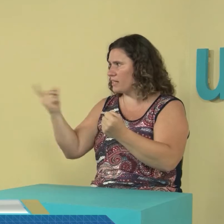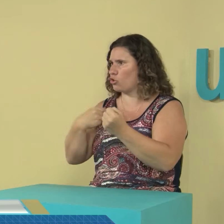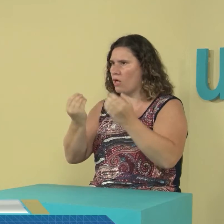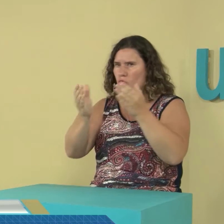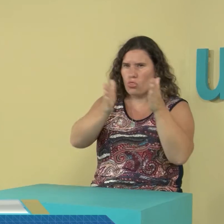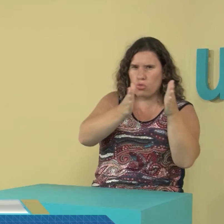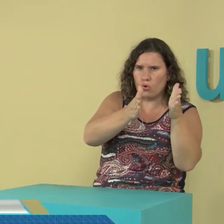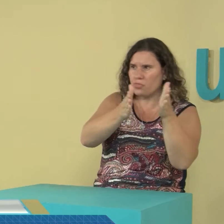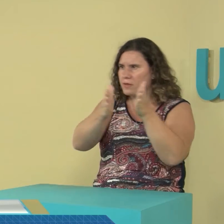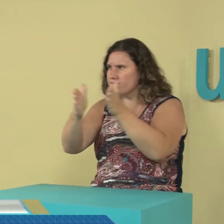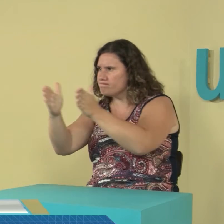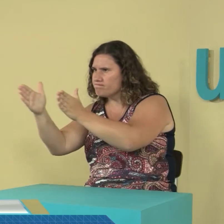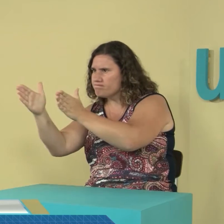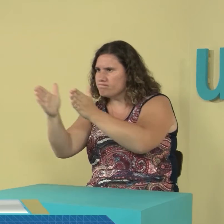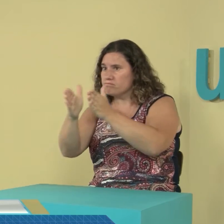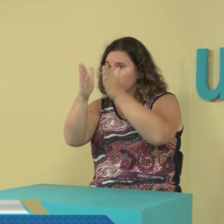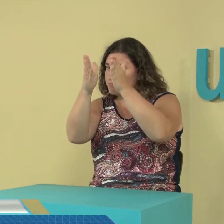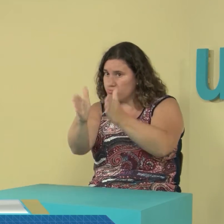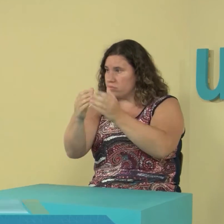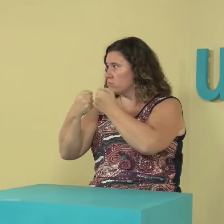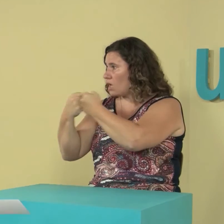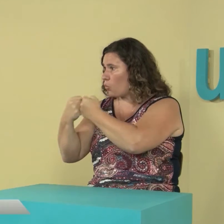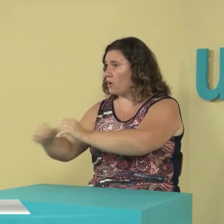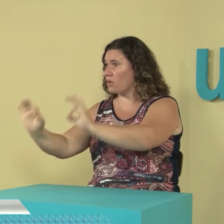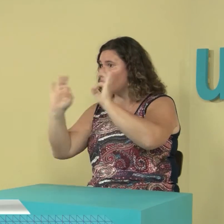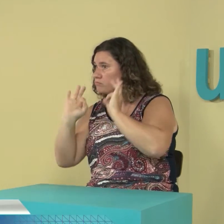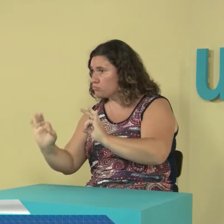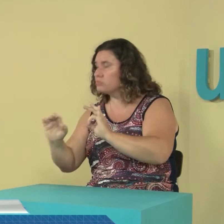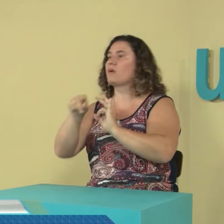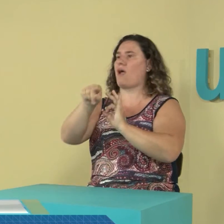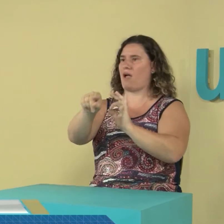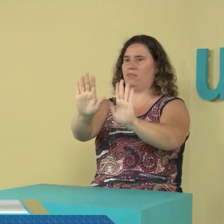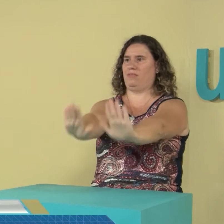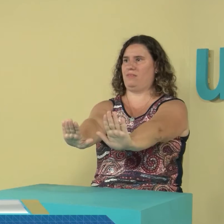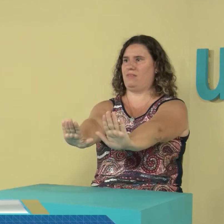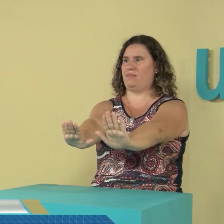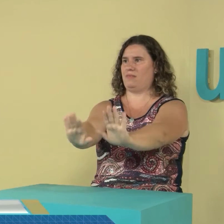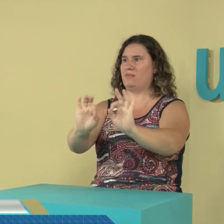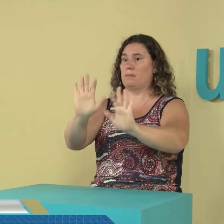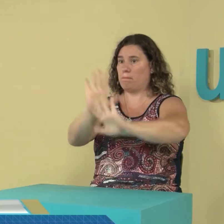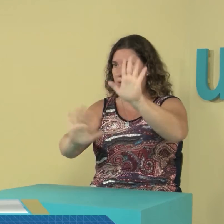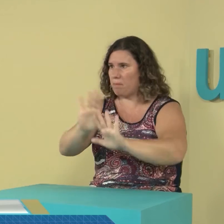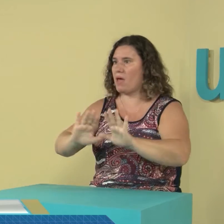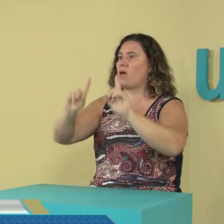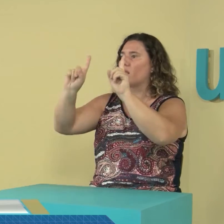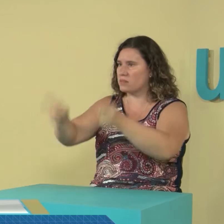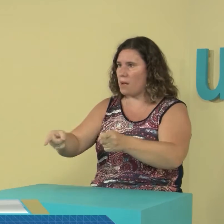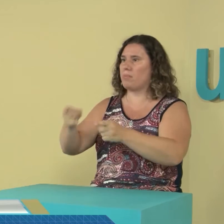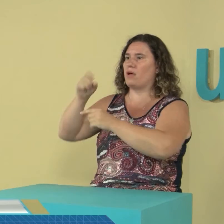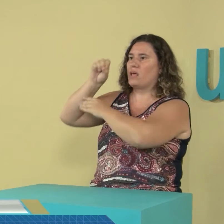Entonces, necesitamos en este caso un acuerdo previo, el acuerdo se hace previo y es el lugar que se elige para que la persona